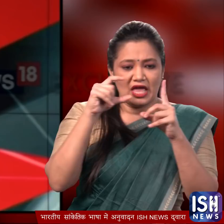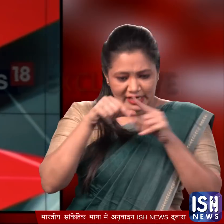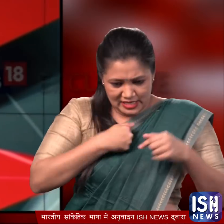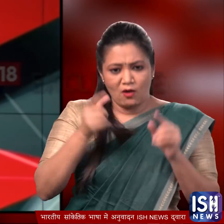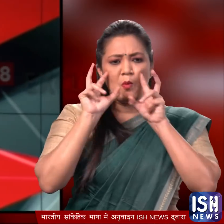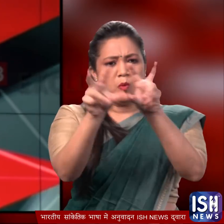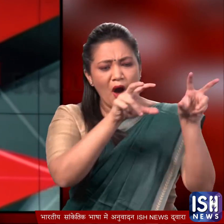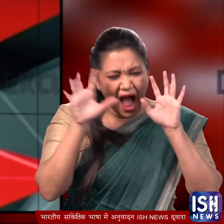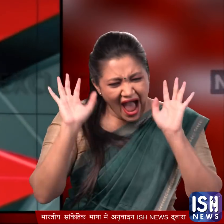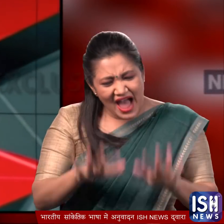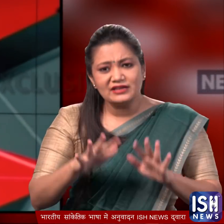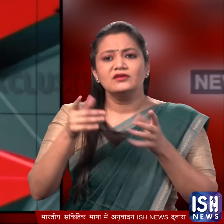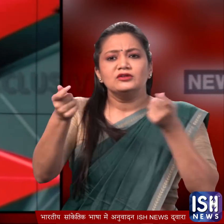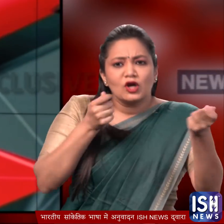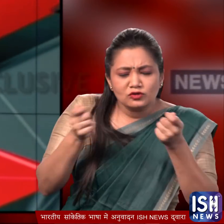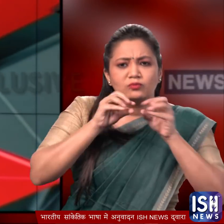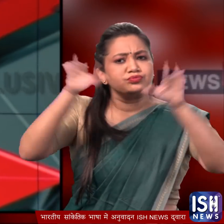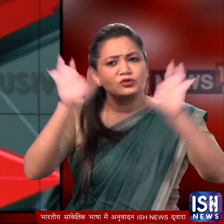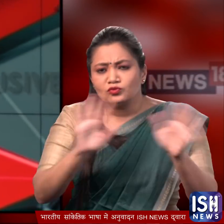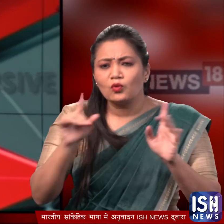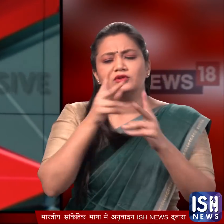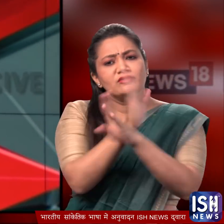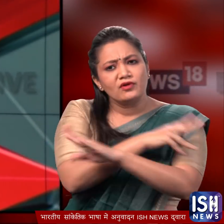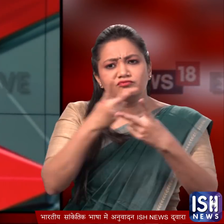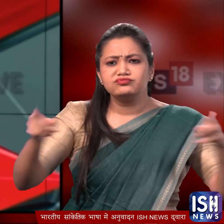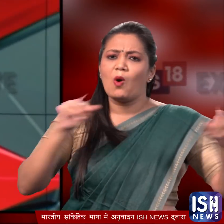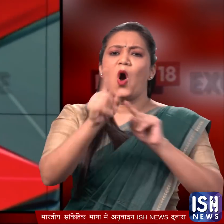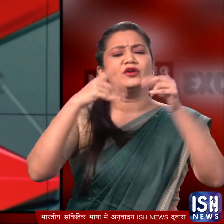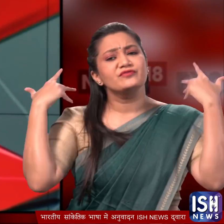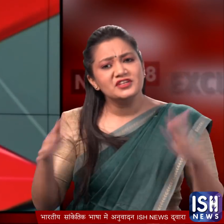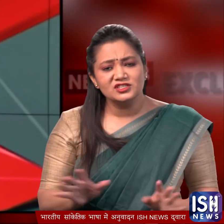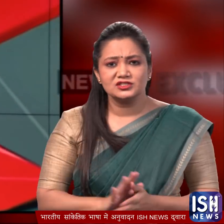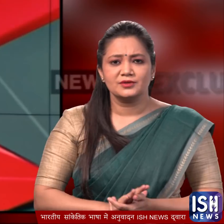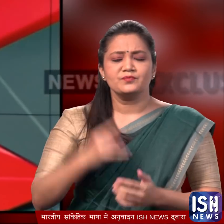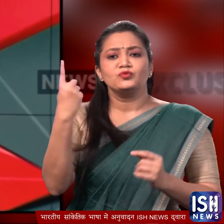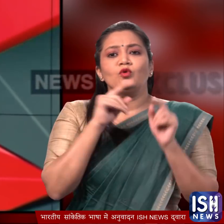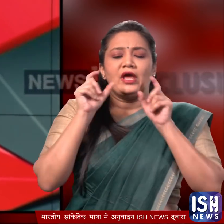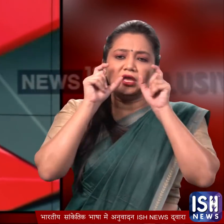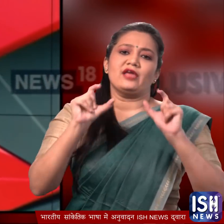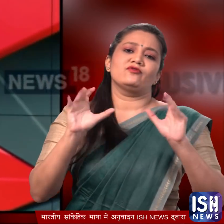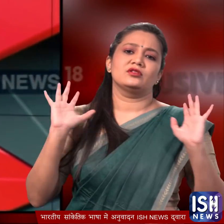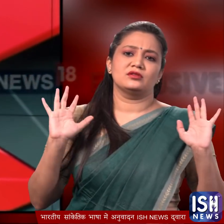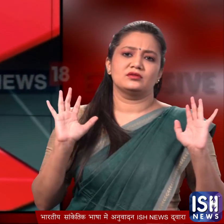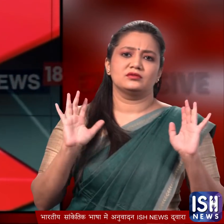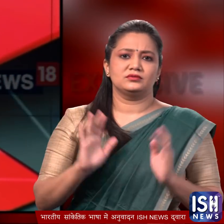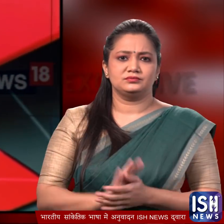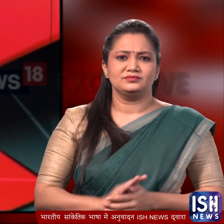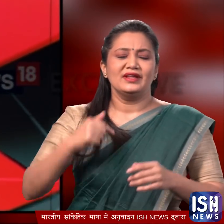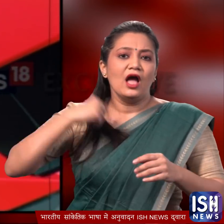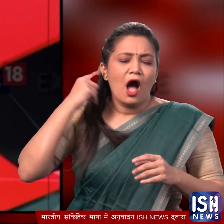से उनकी निगरानी भी हो रही है और बर्ट फ्लू की रोकथाम के लिए दिशानिर देश भी पहले से जारी किये जा चुके है हमको सिर्फ सतरक रहना है, उता क्या है कि